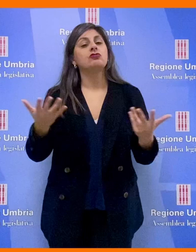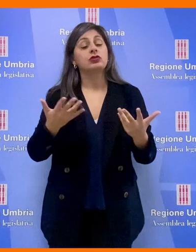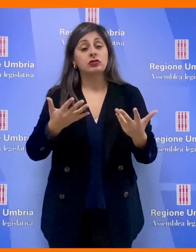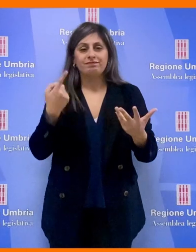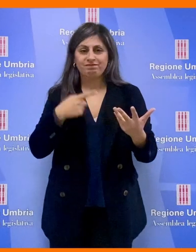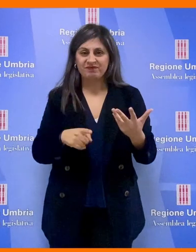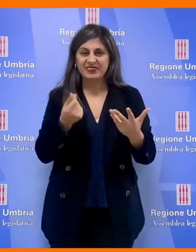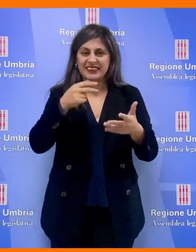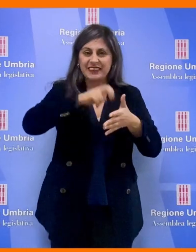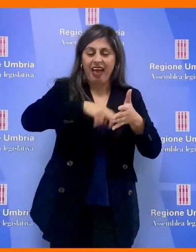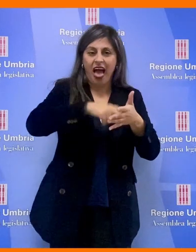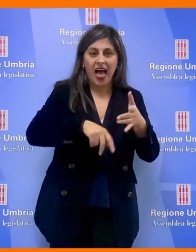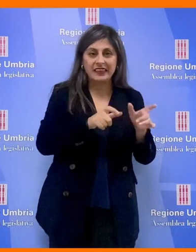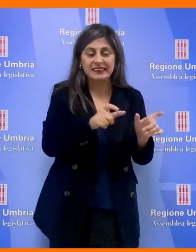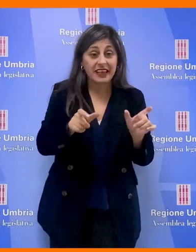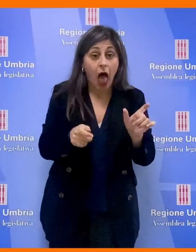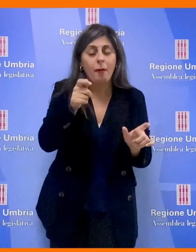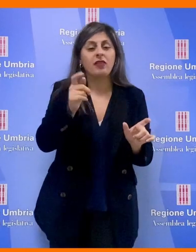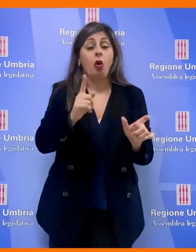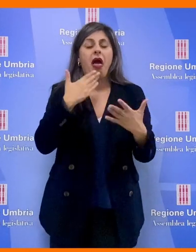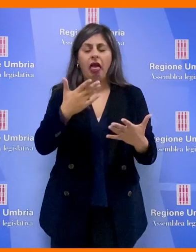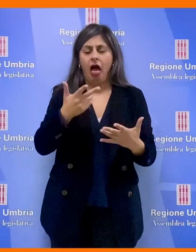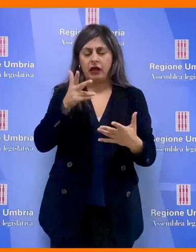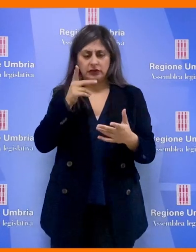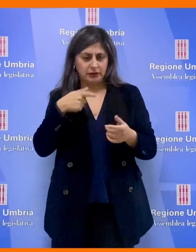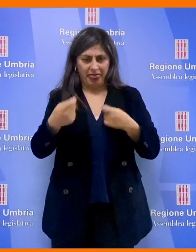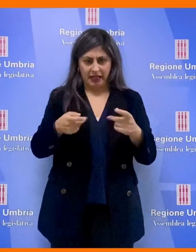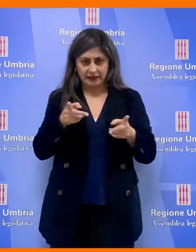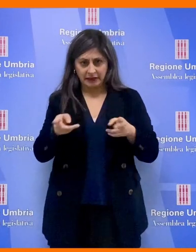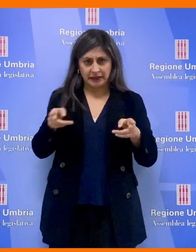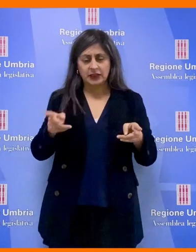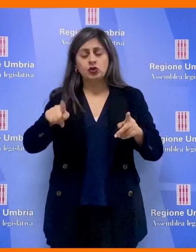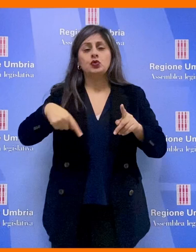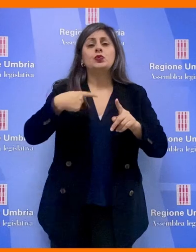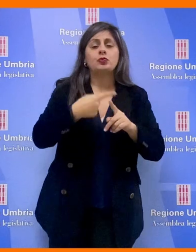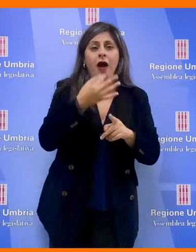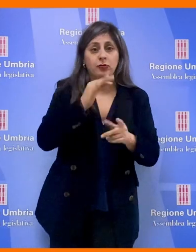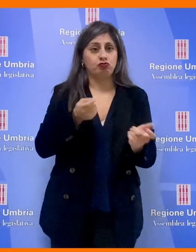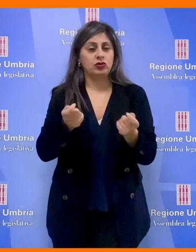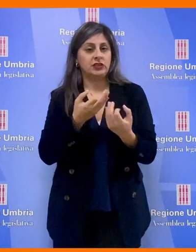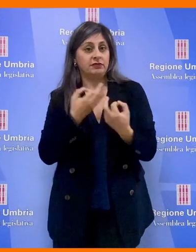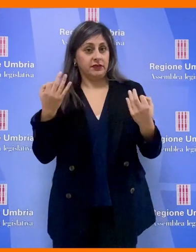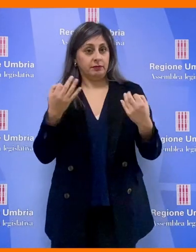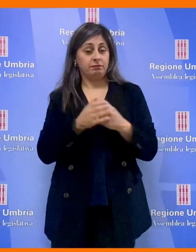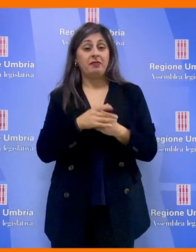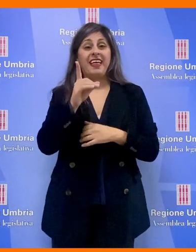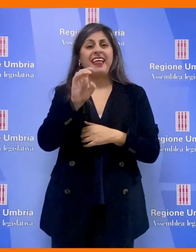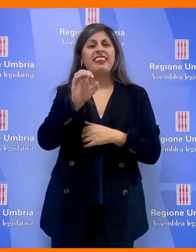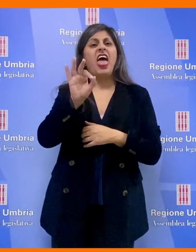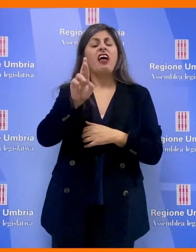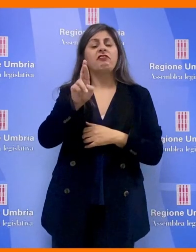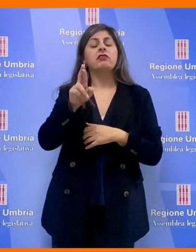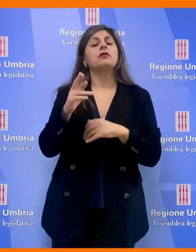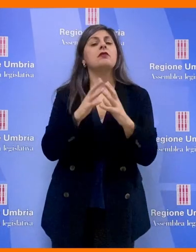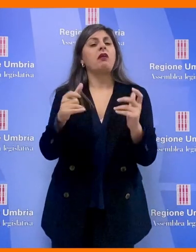alzare la pressione fiscale grazie a spending review e capacità di gestione. Il DEFR ha le imprese al